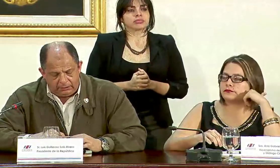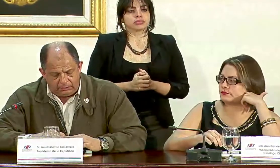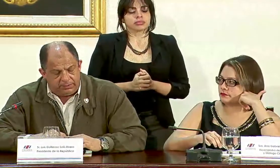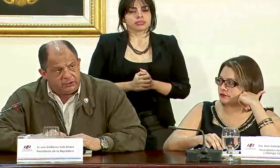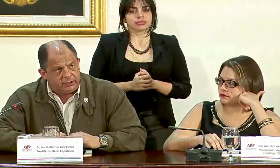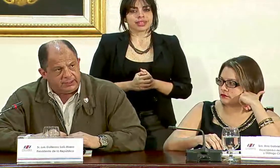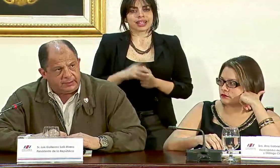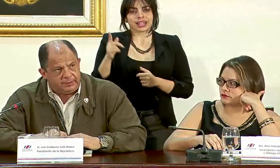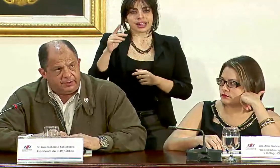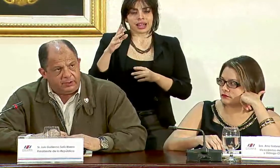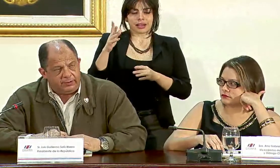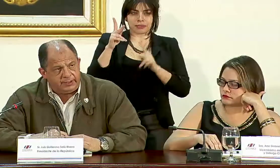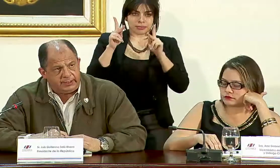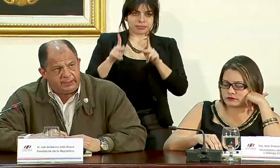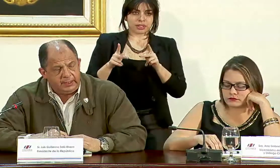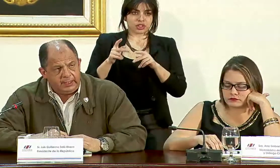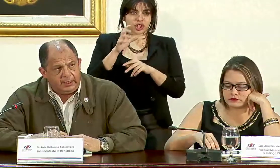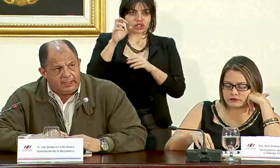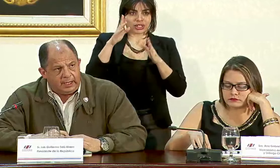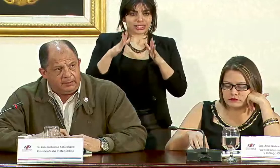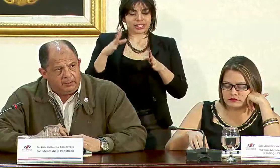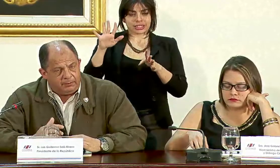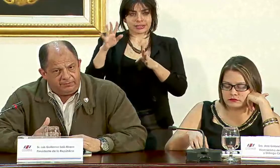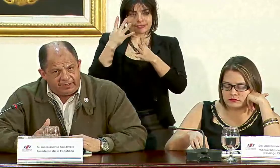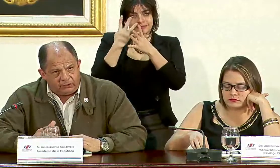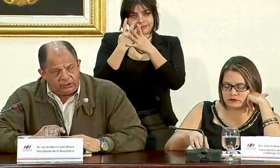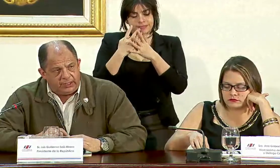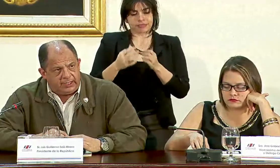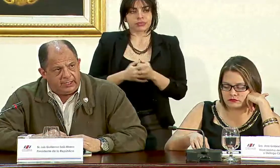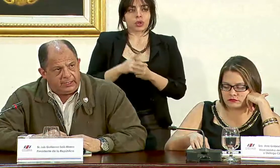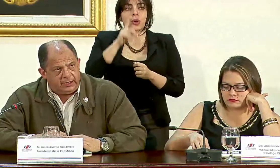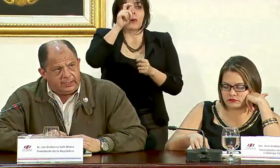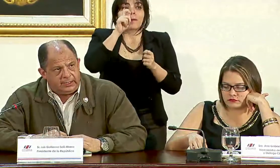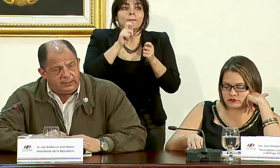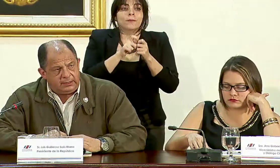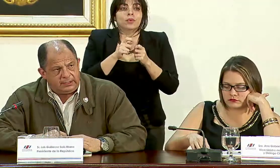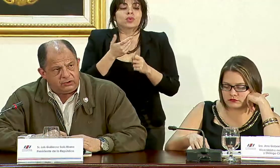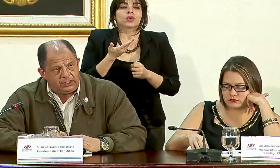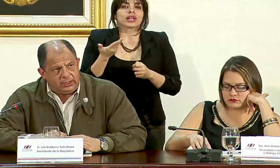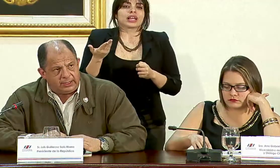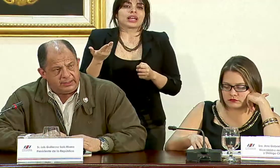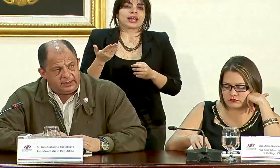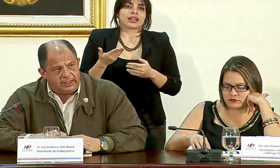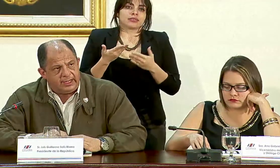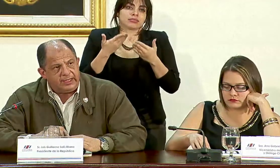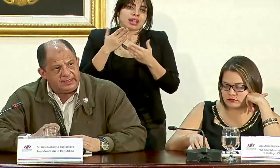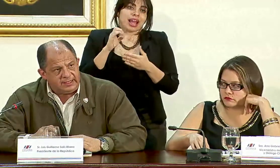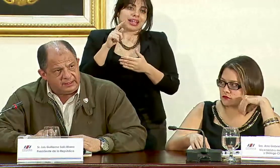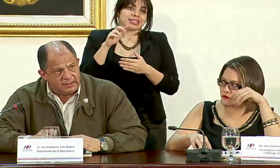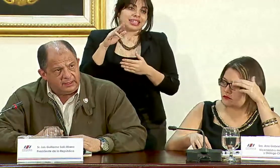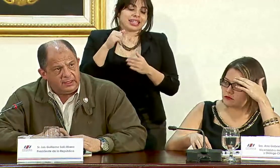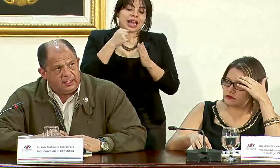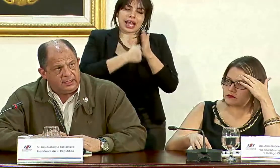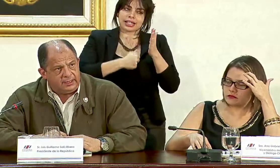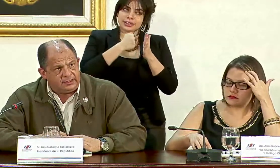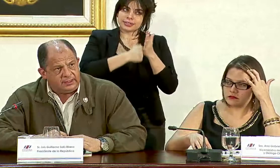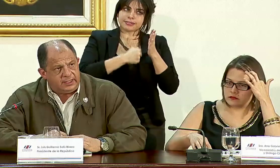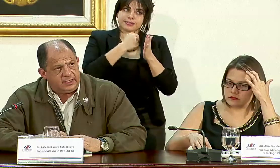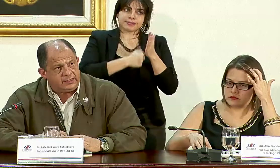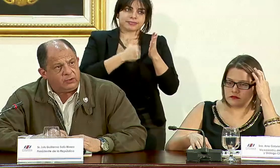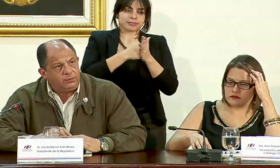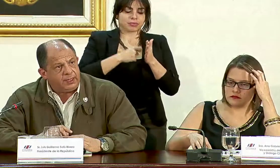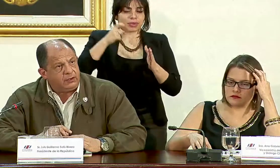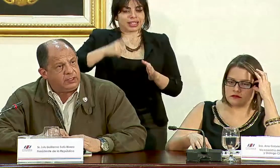el compatriota que está privado de libertad factor que haya hecho que la Cancillería insista en la